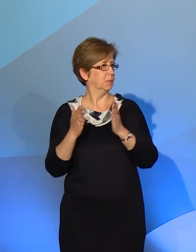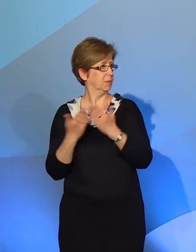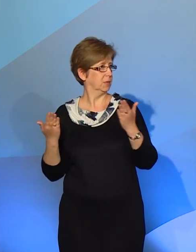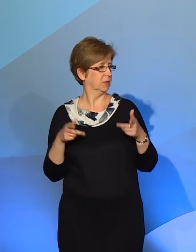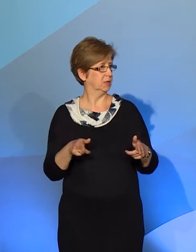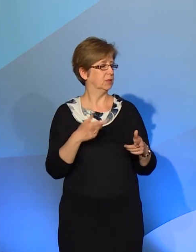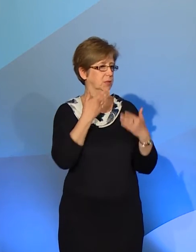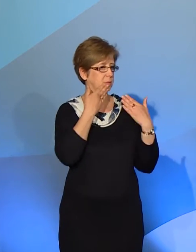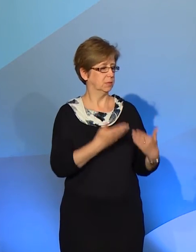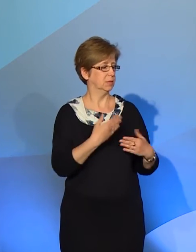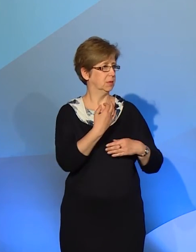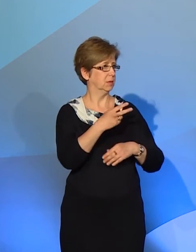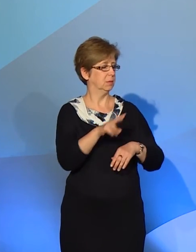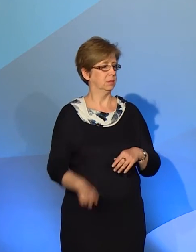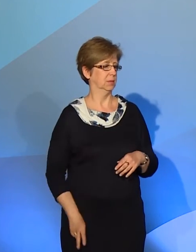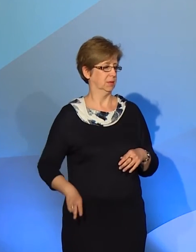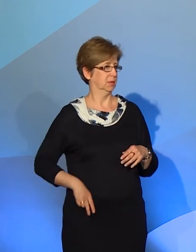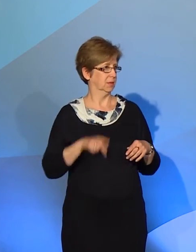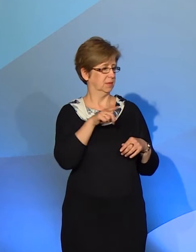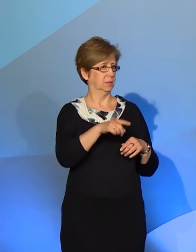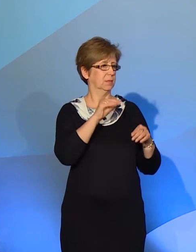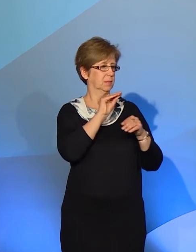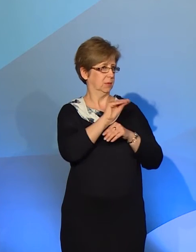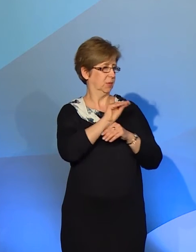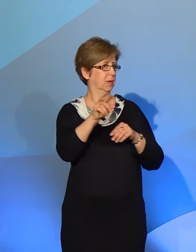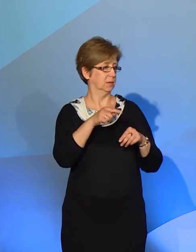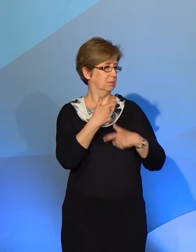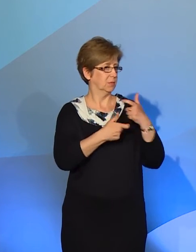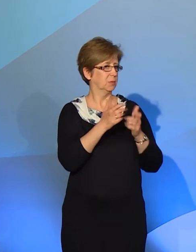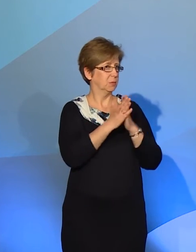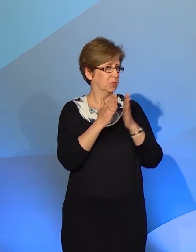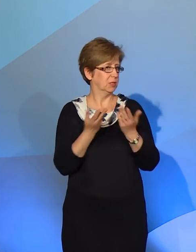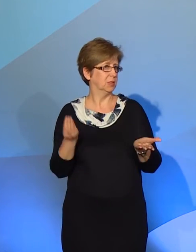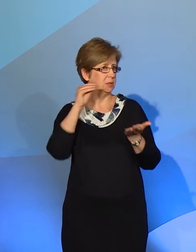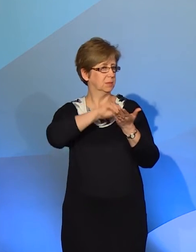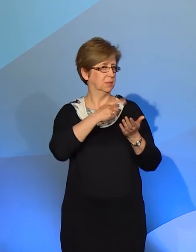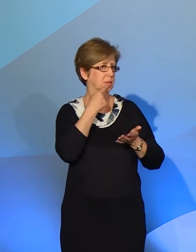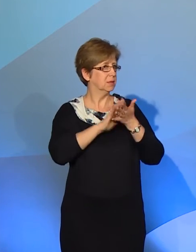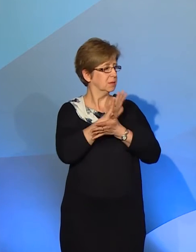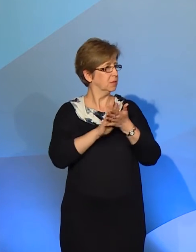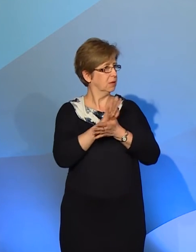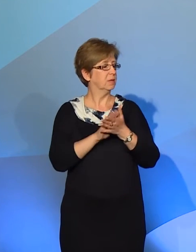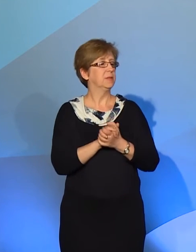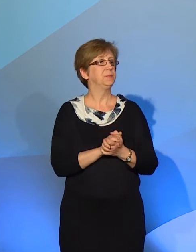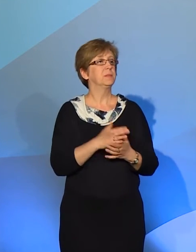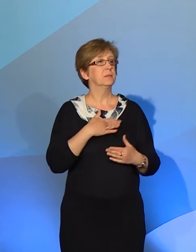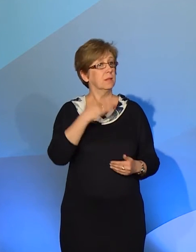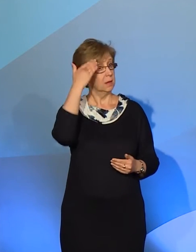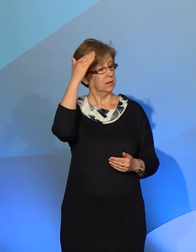Edukacji w szkołach w całej Polsce. Używane są podręczniki w języku migowym, które stworzyliśmy. I mam nadzieję, że ta działalność, gdzie jak działa, uniwersytecie